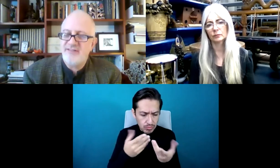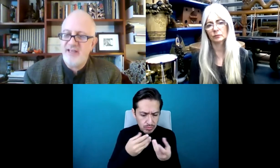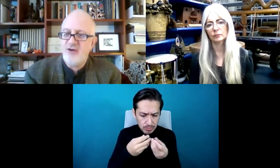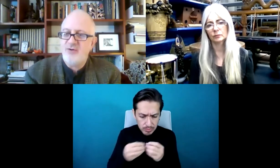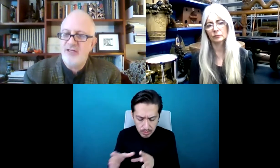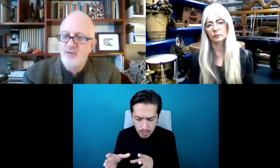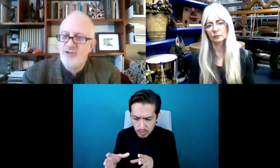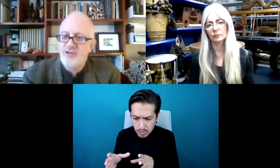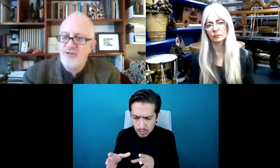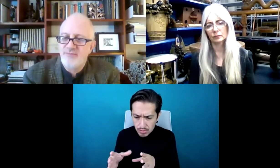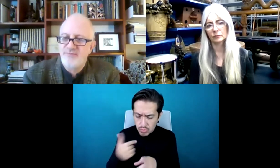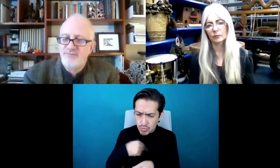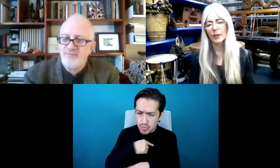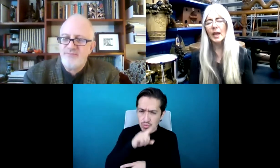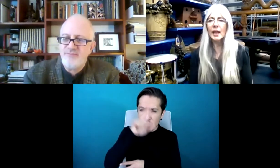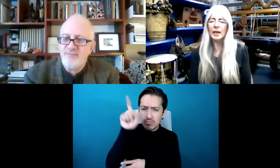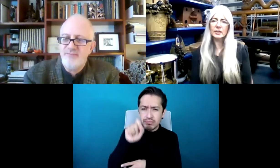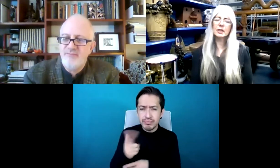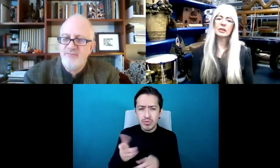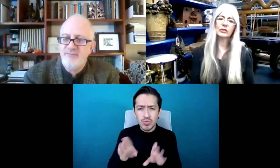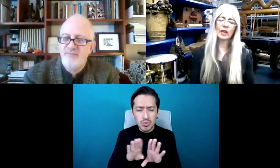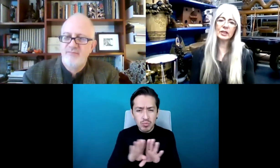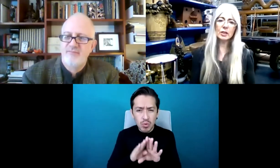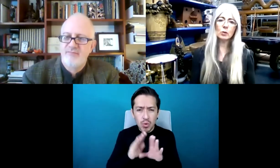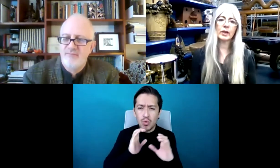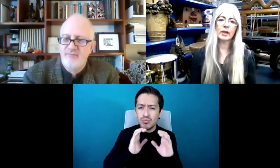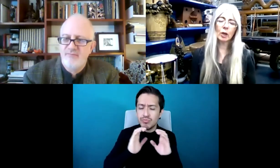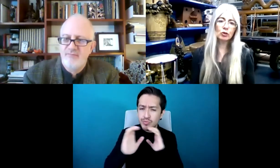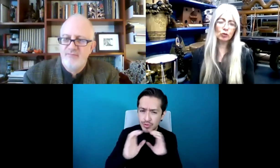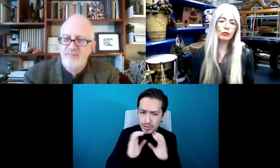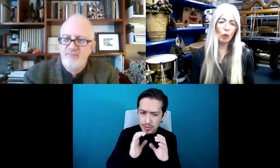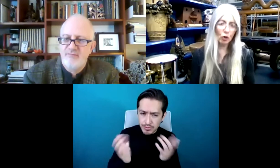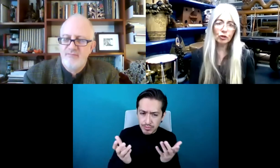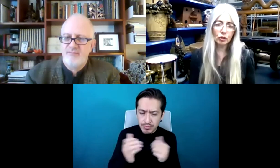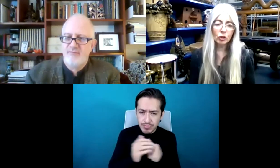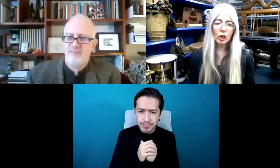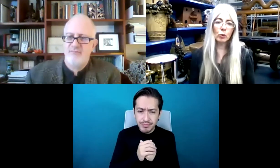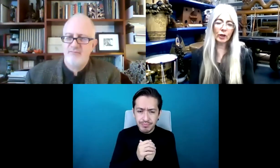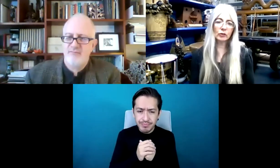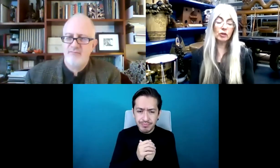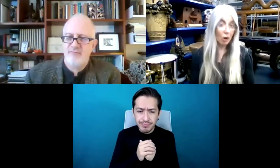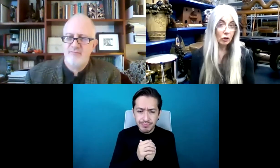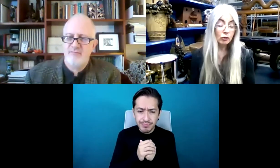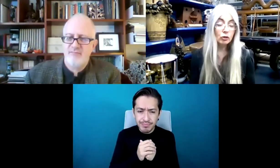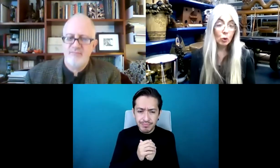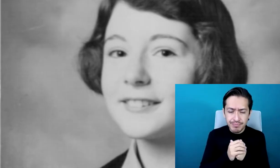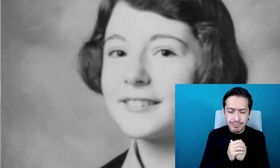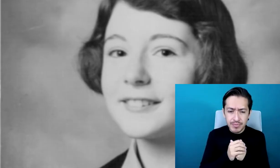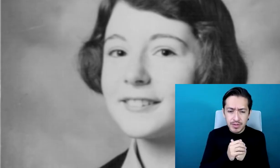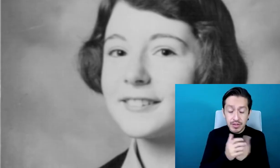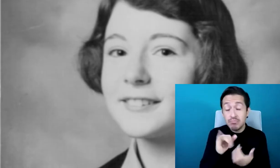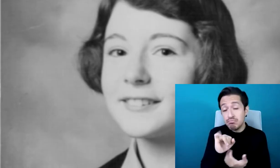preguntemos cómo debemos comunicarnos con ella. ¿Crees? Es así como interpretas la inclusión.